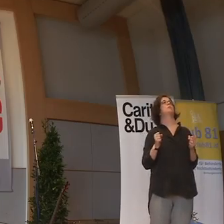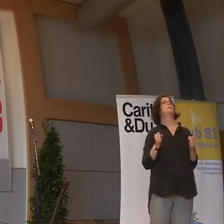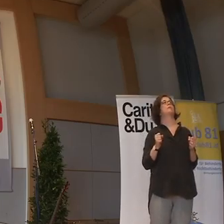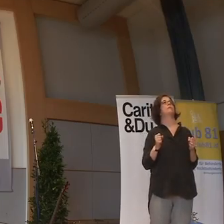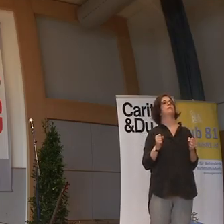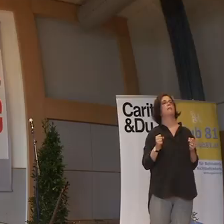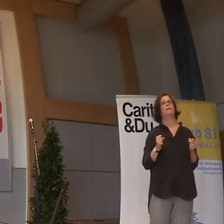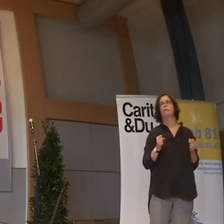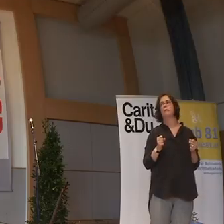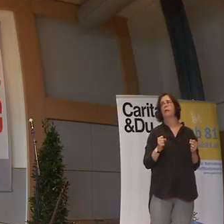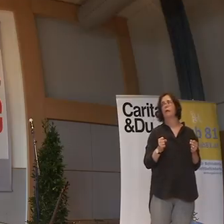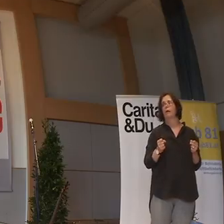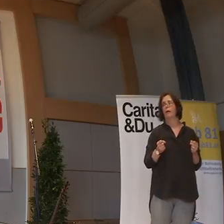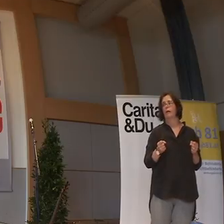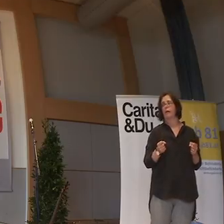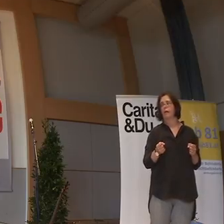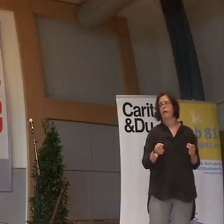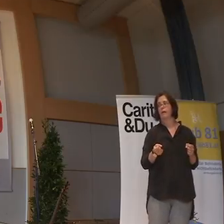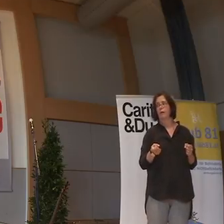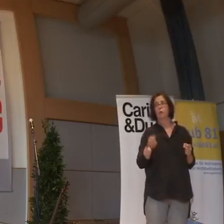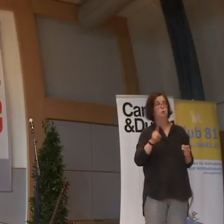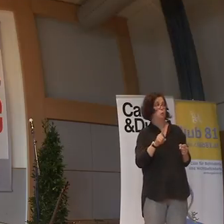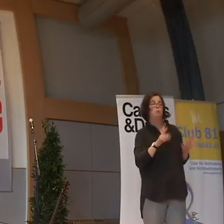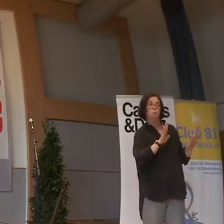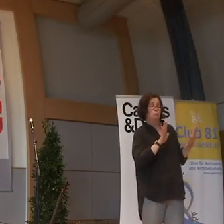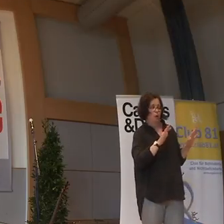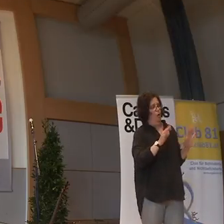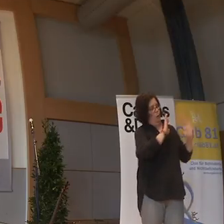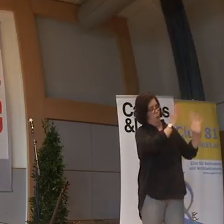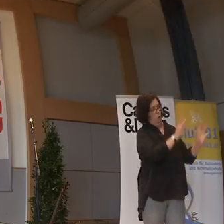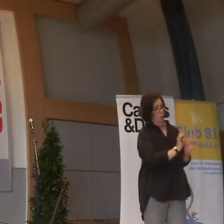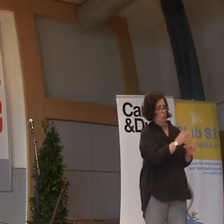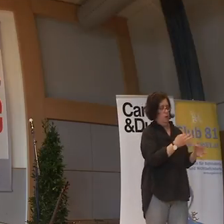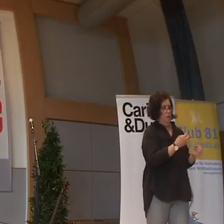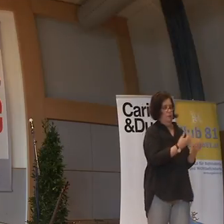Der Typ habe ich sitzen gerne können. War ja im Weg bis hin, obwohl ich es im Griff gehabt habe.